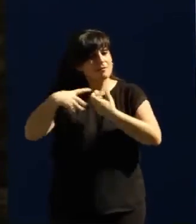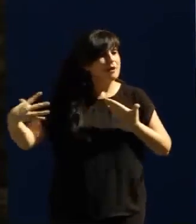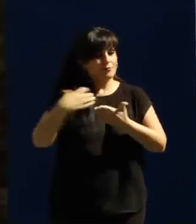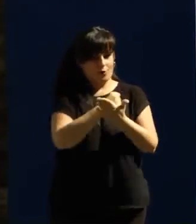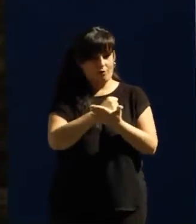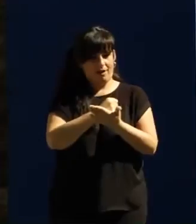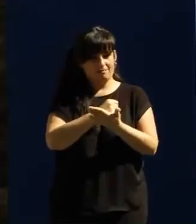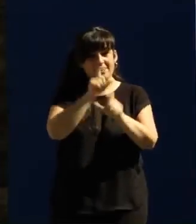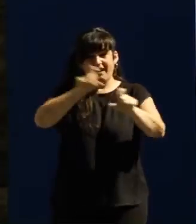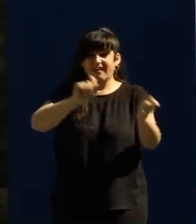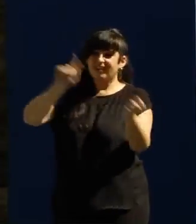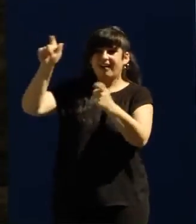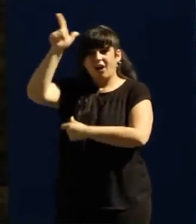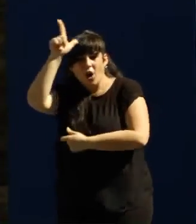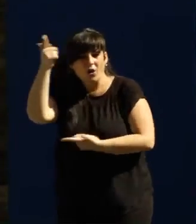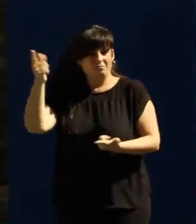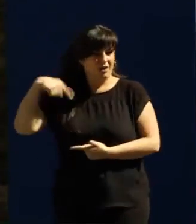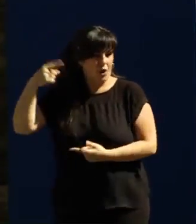emigrando a Alemania o emigrando a Londres. Gracias.